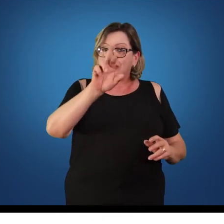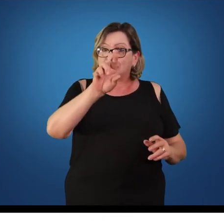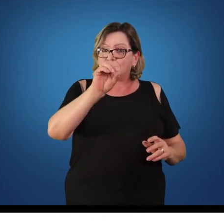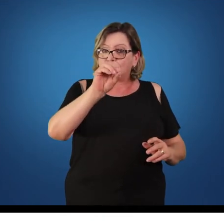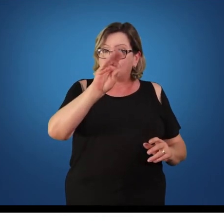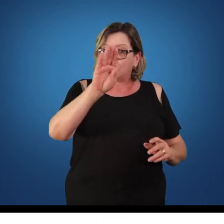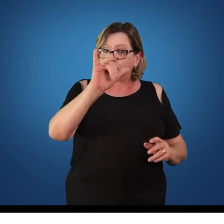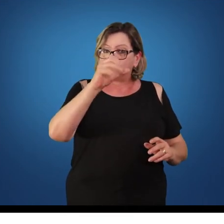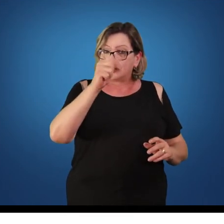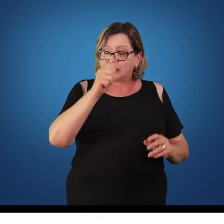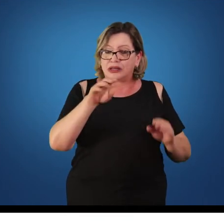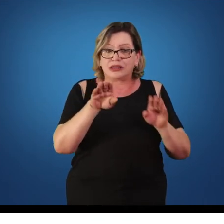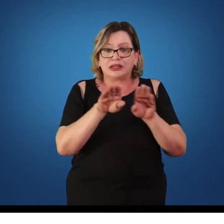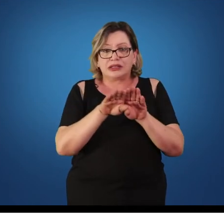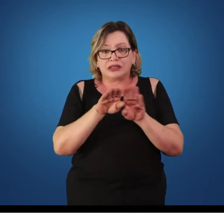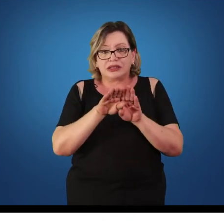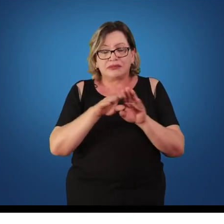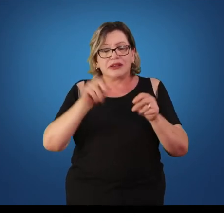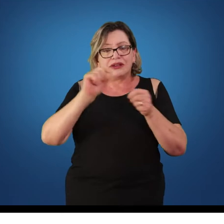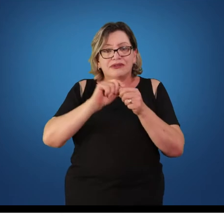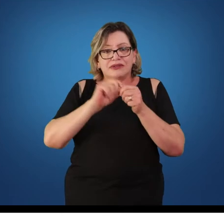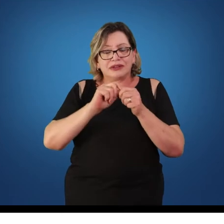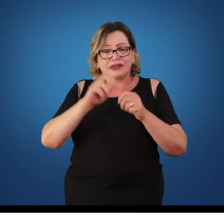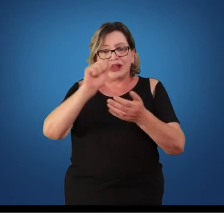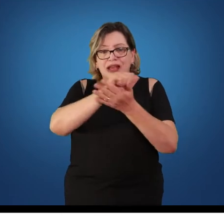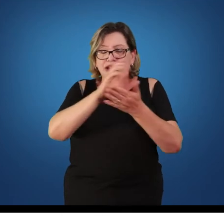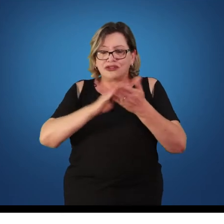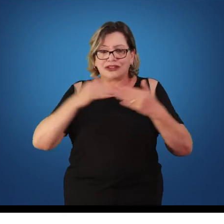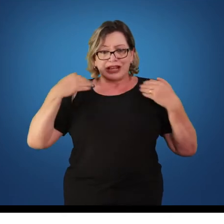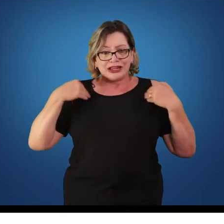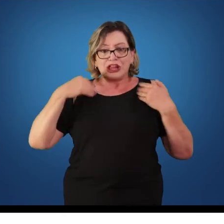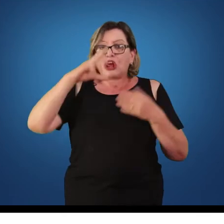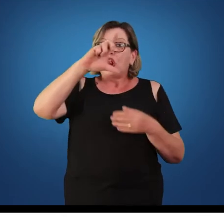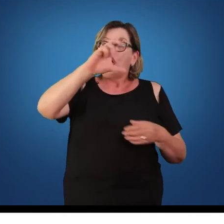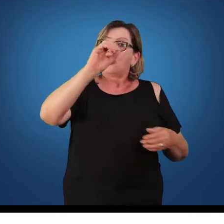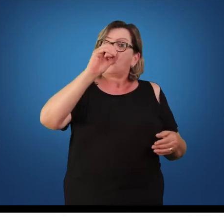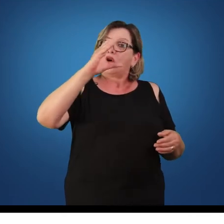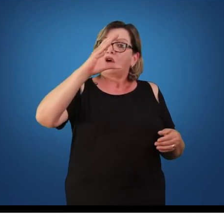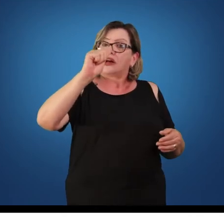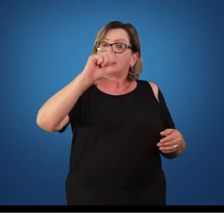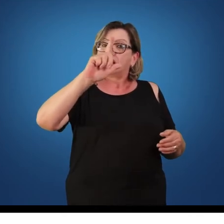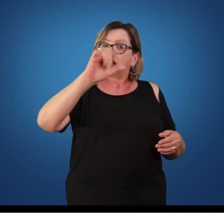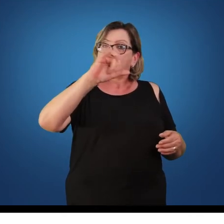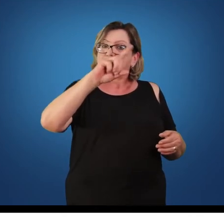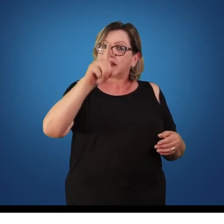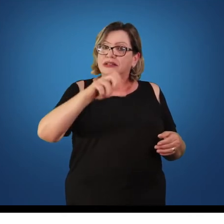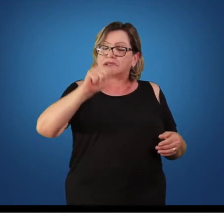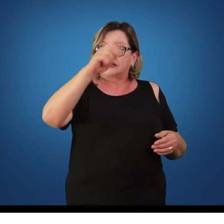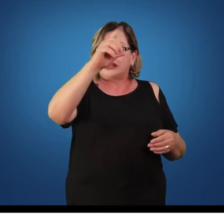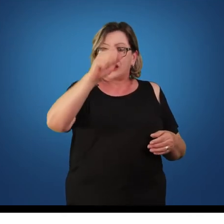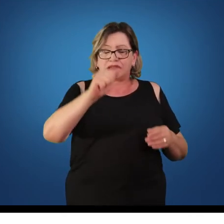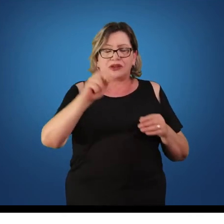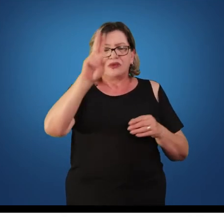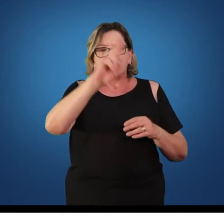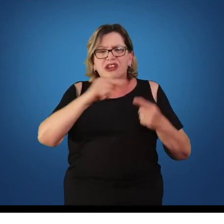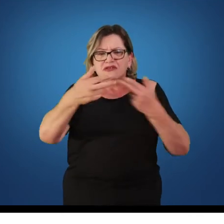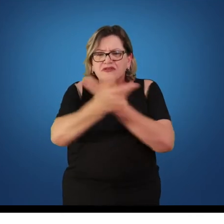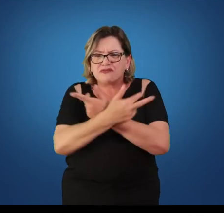vão trabalhar com exercícios localizados, que vão poder se desdobrar com diferentes músicas, com diferentes materiais, materiais